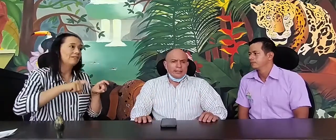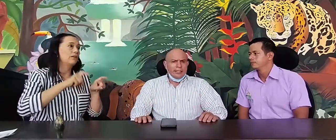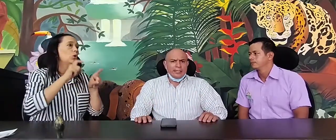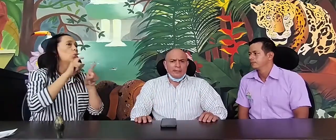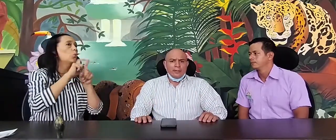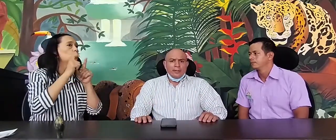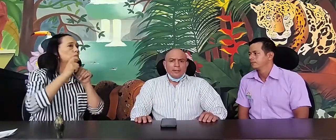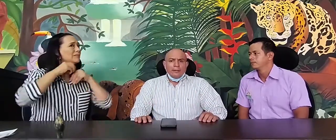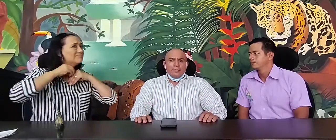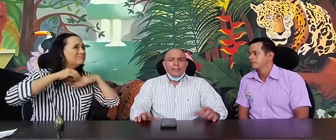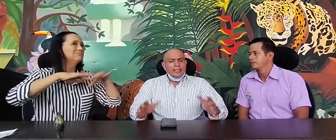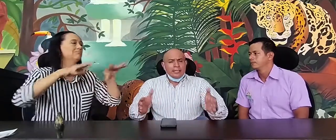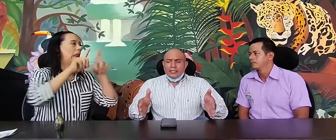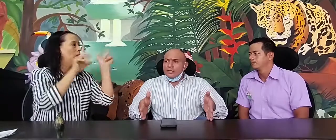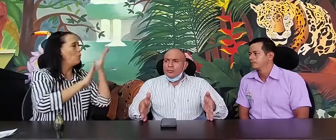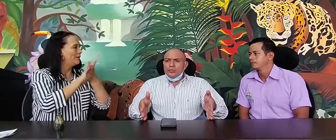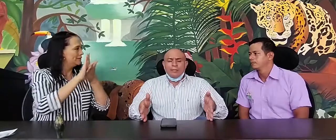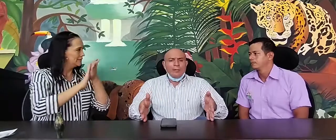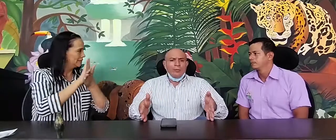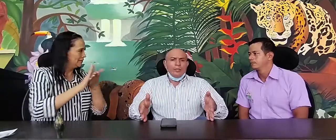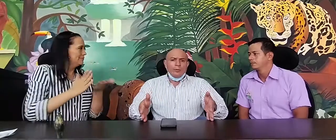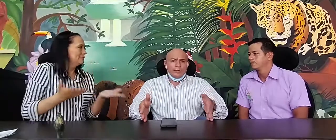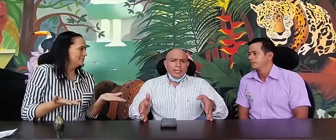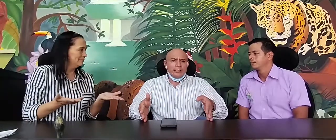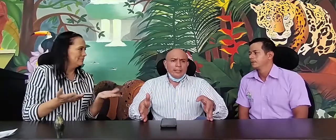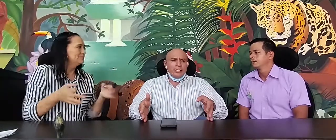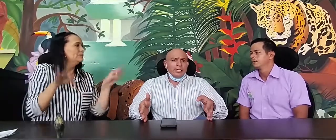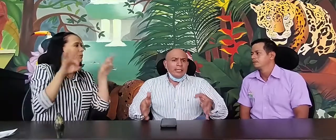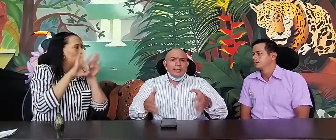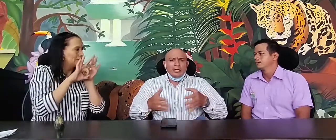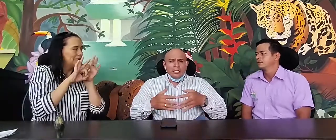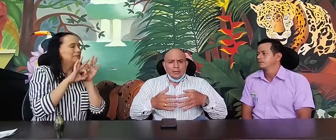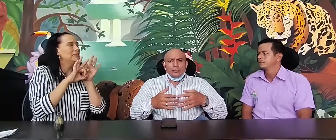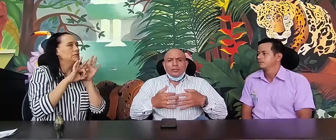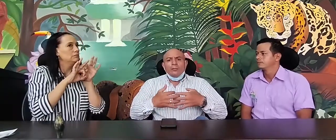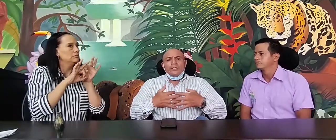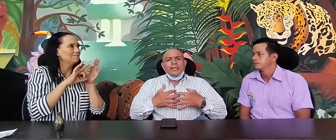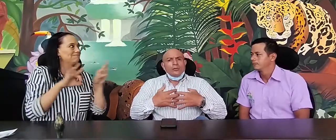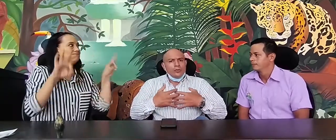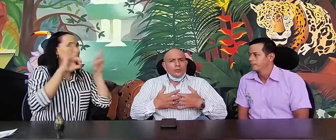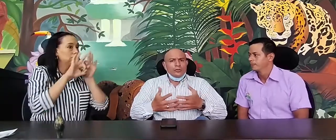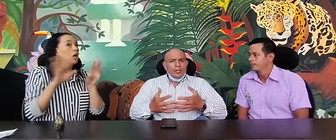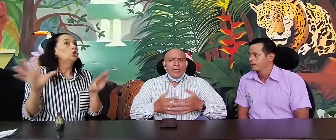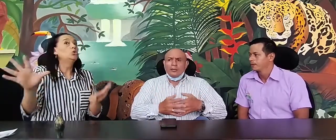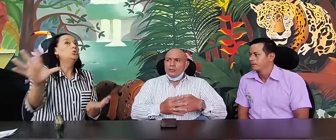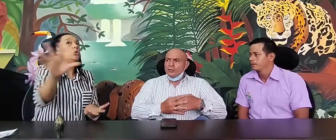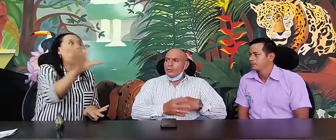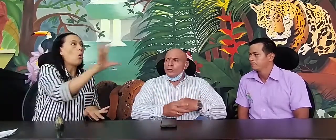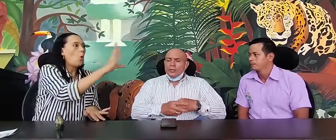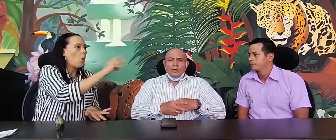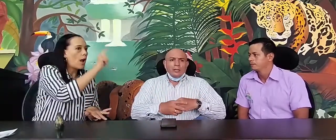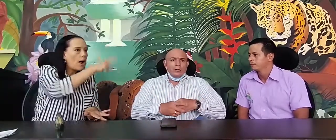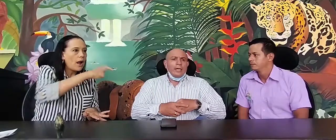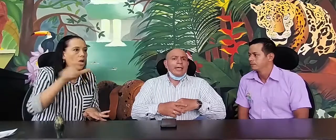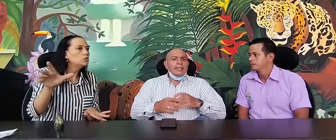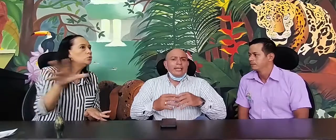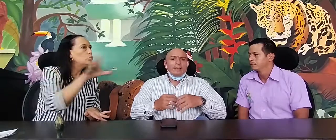señas, y ese es un tema muy importante, y que lo siempre que a todos los ciudadanos, ¿no? Ojalá que a nivel